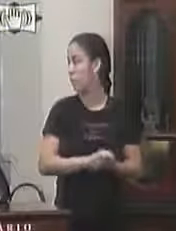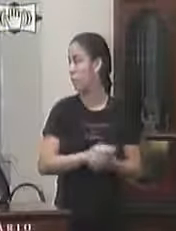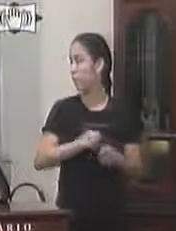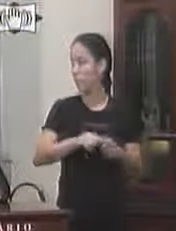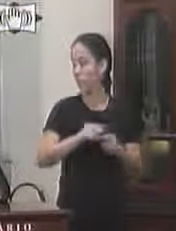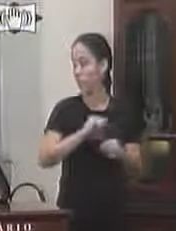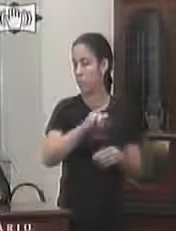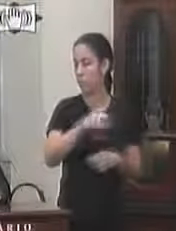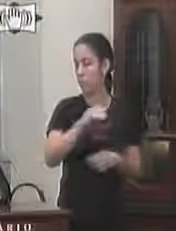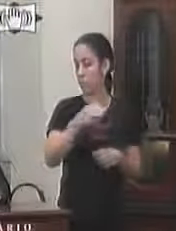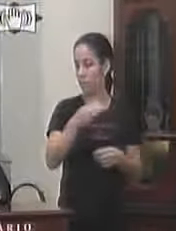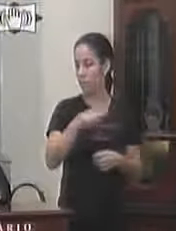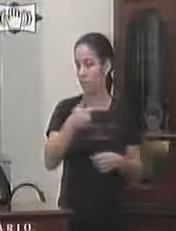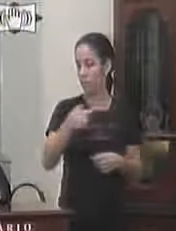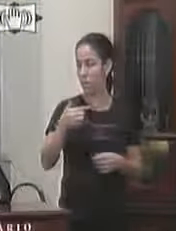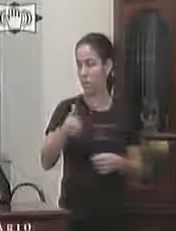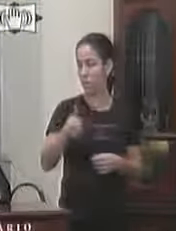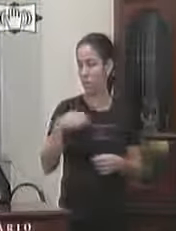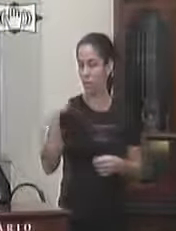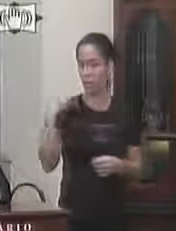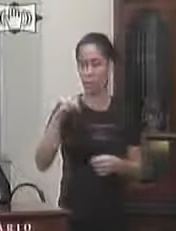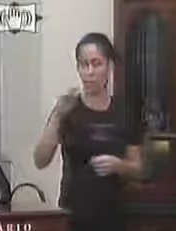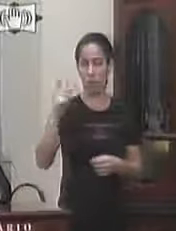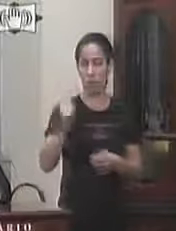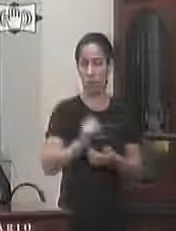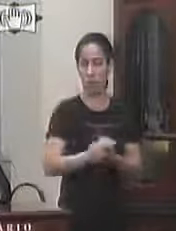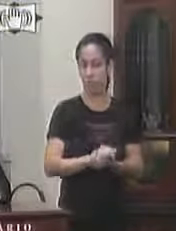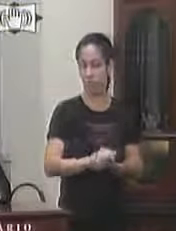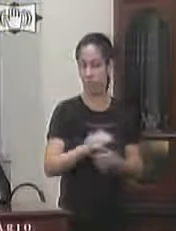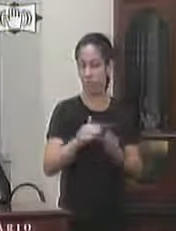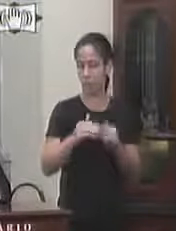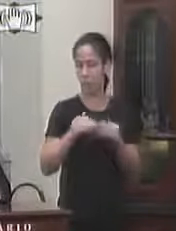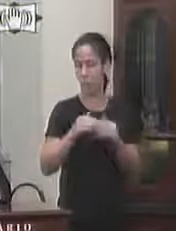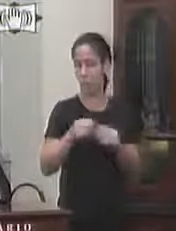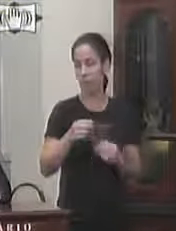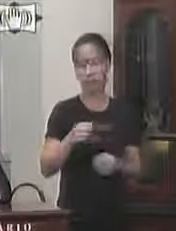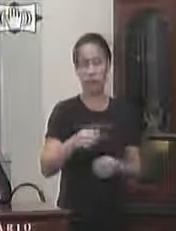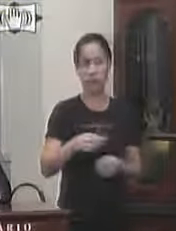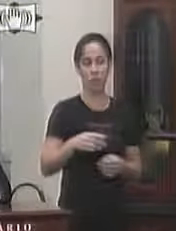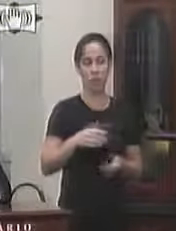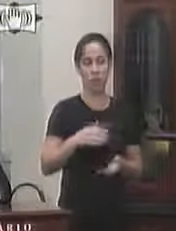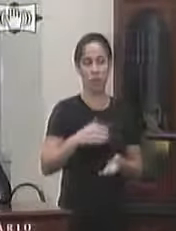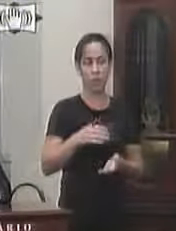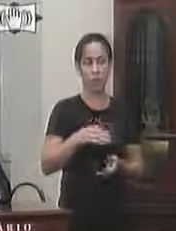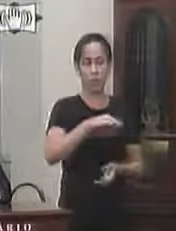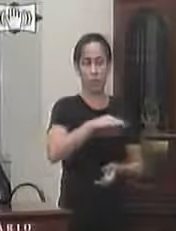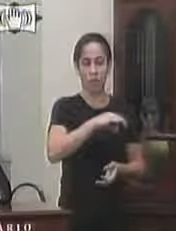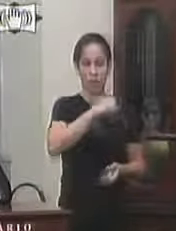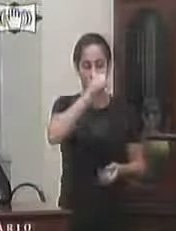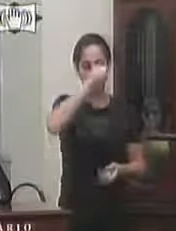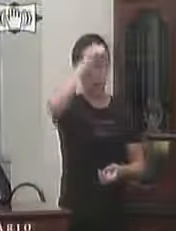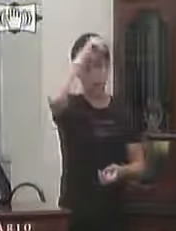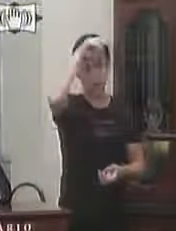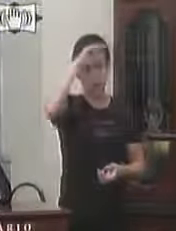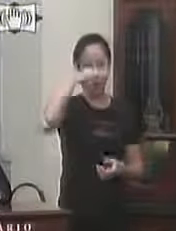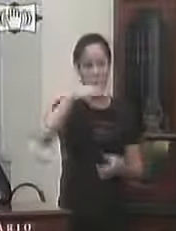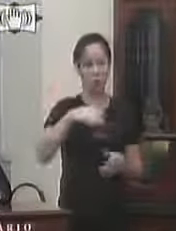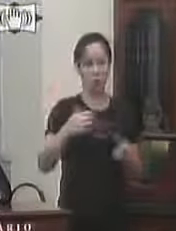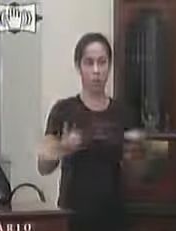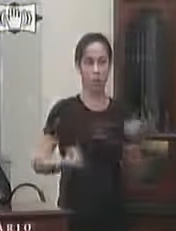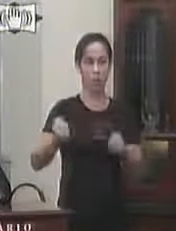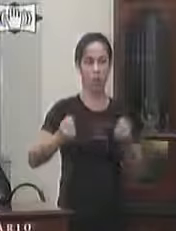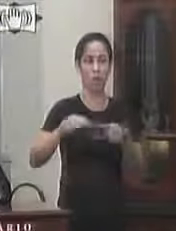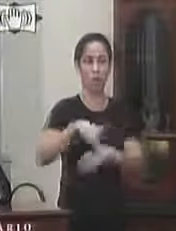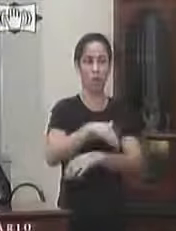a indicação 37B é da vereadora Michele Cabral indicando ao departamento de guarda da guarda municipal e do trânsito a rua Rua e